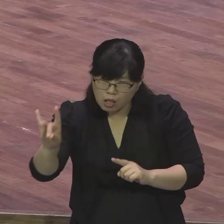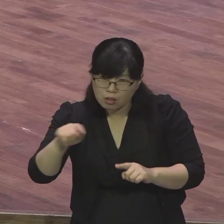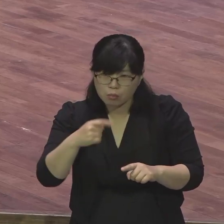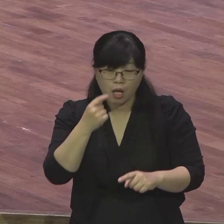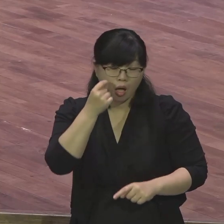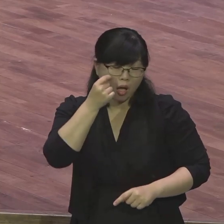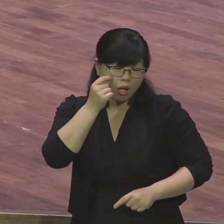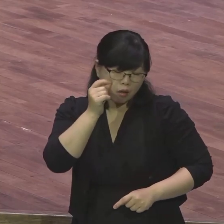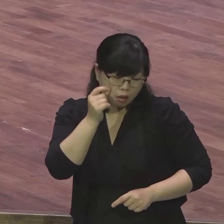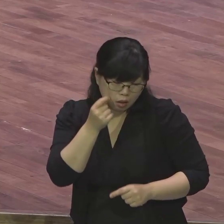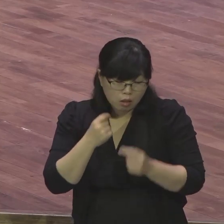며칠 보여요